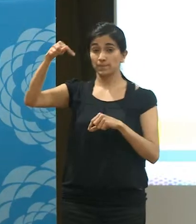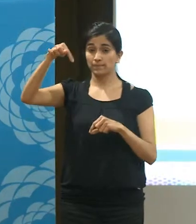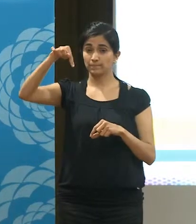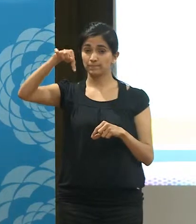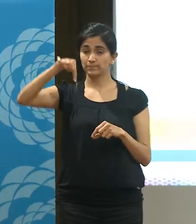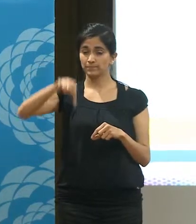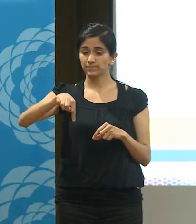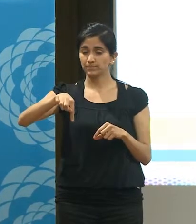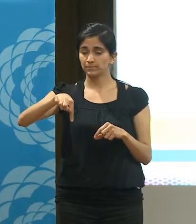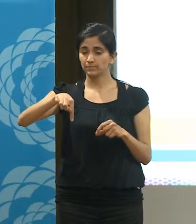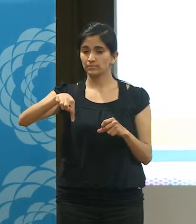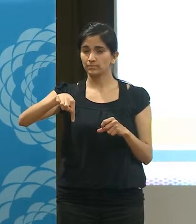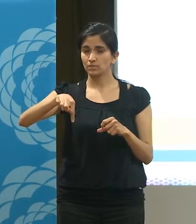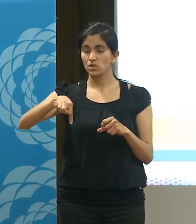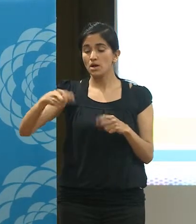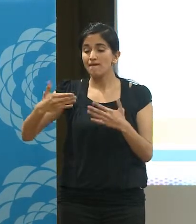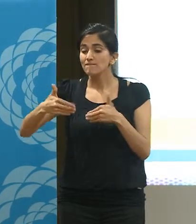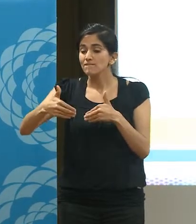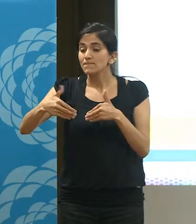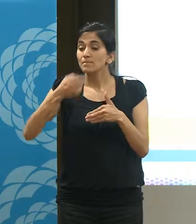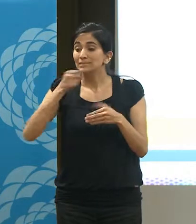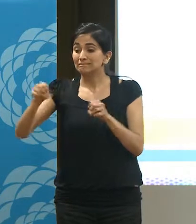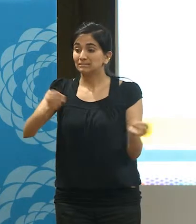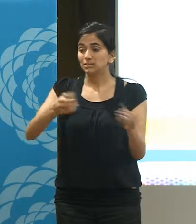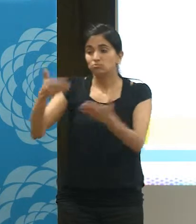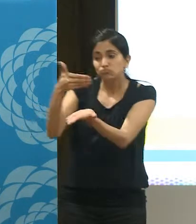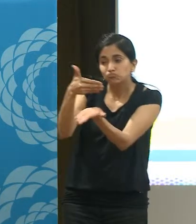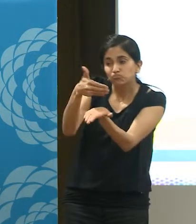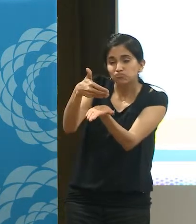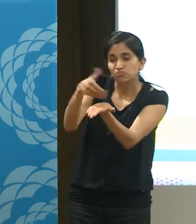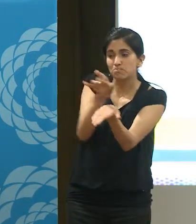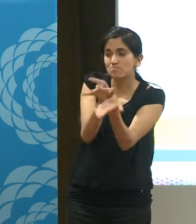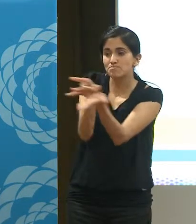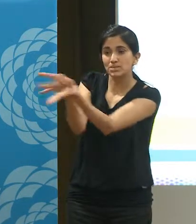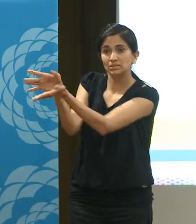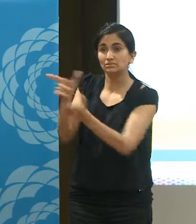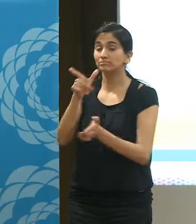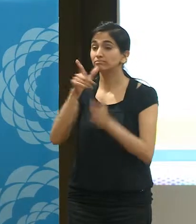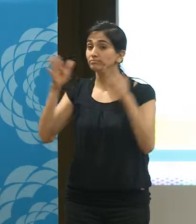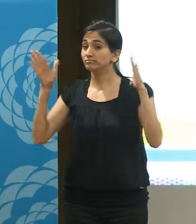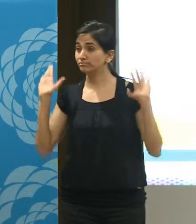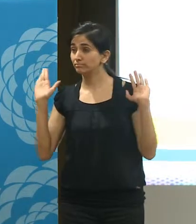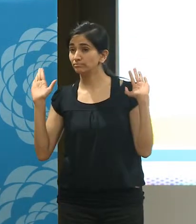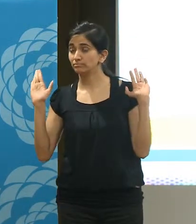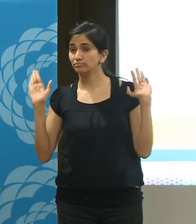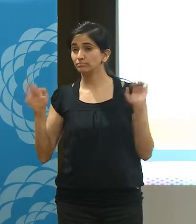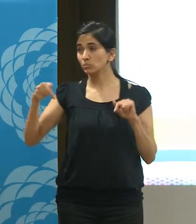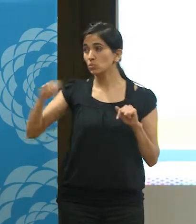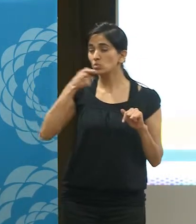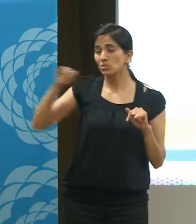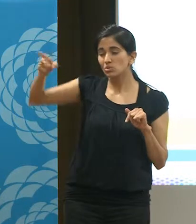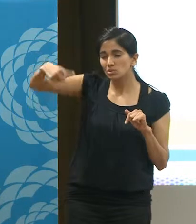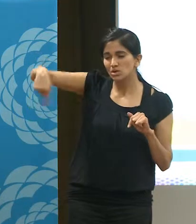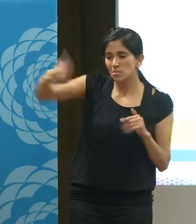Hoy estamos corriendo riesgo de desalojo porque la gente que está viviendo ahí, a la cual supuestamente se le reconoció el derecho a la